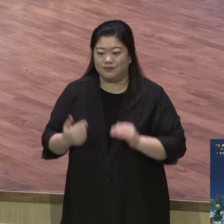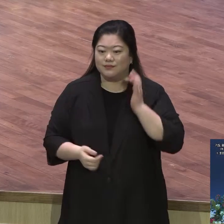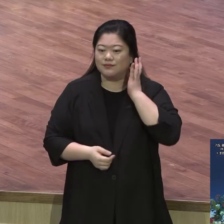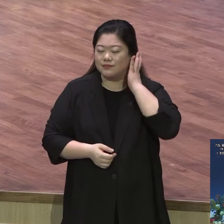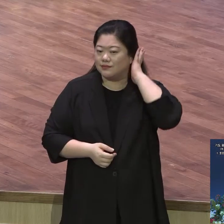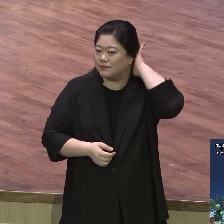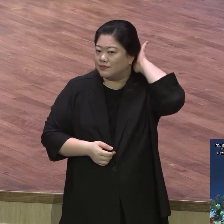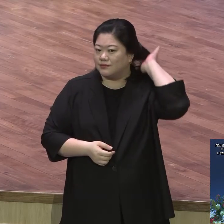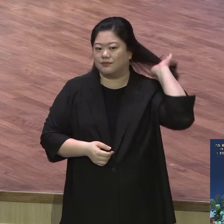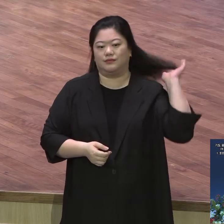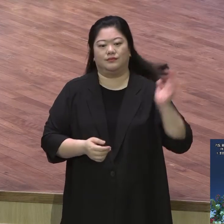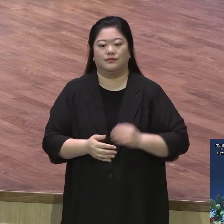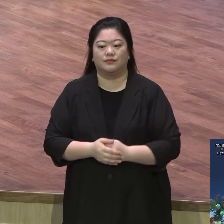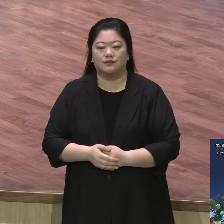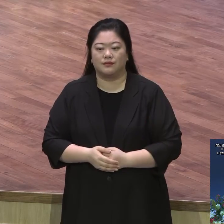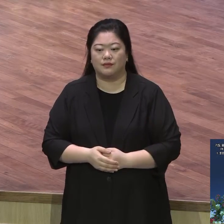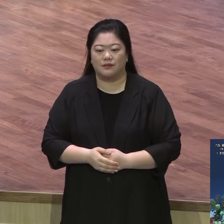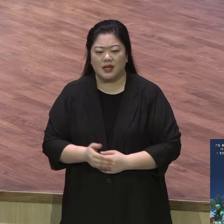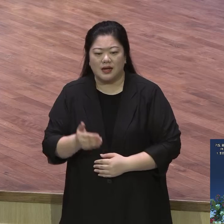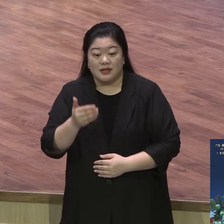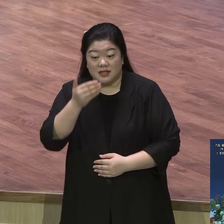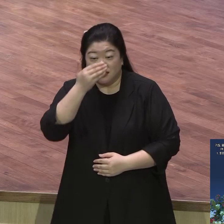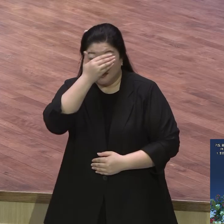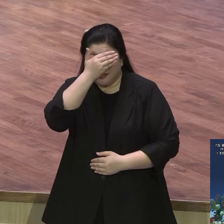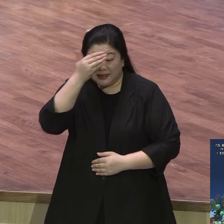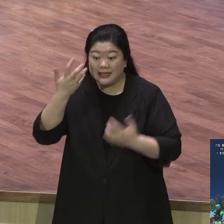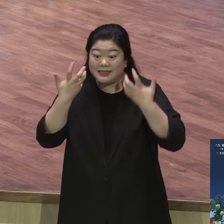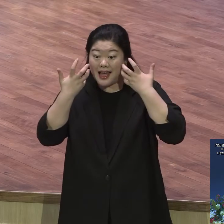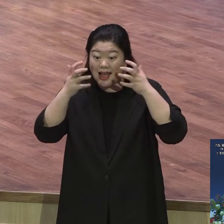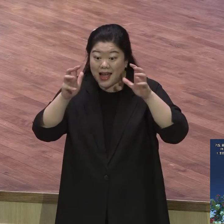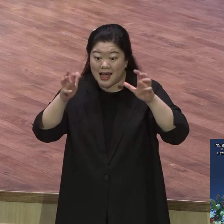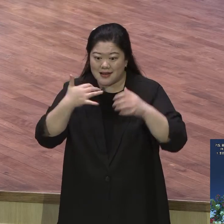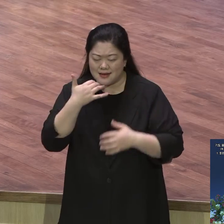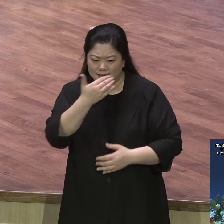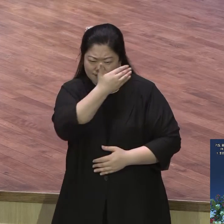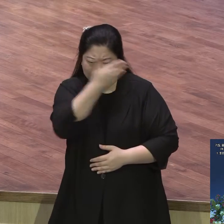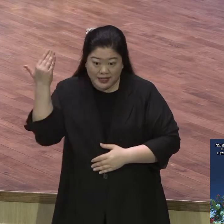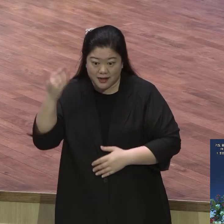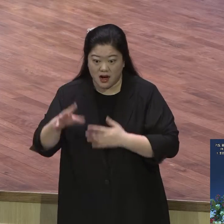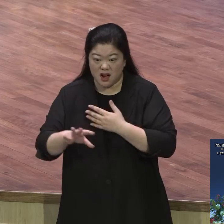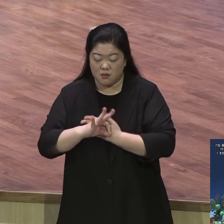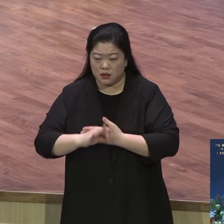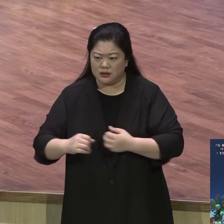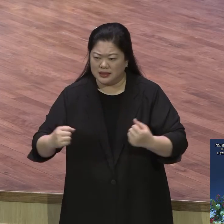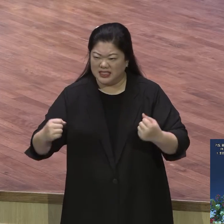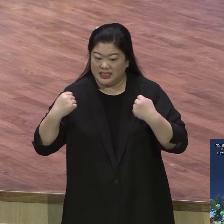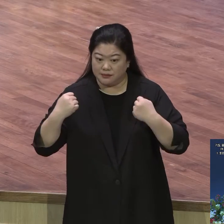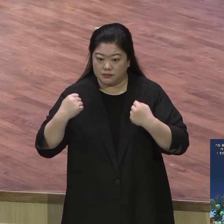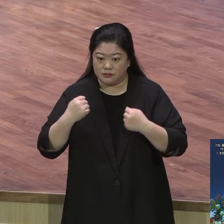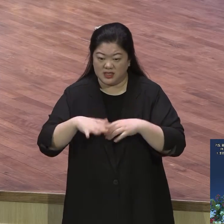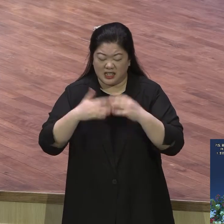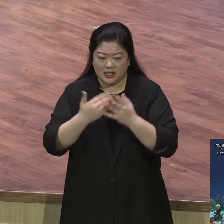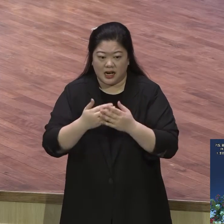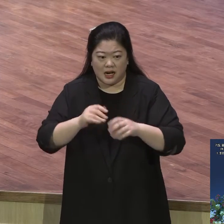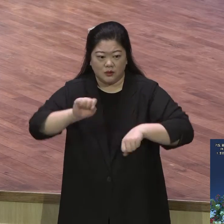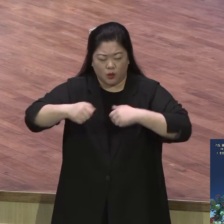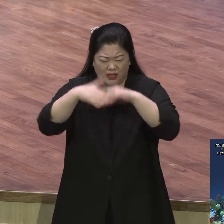젊은 사자가 얼마나 힘이 좋습니까 그 젊은 사자가 굶을 리가 있겠습니까 혹시 굶어도